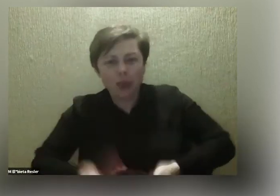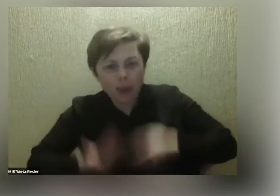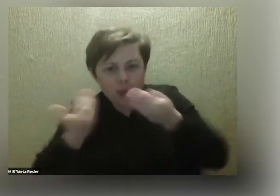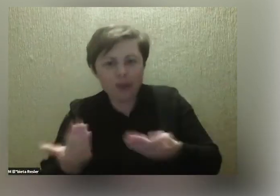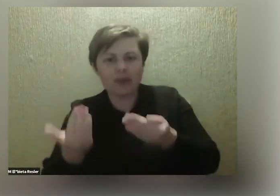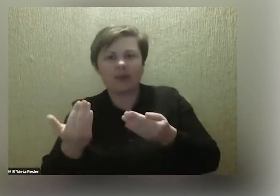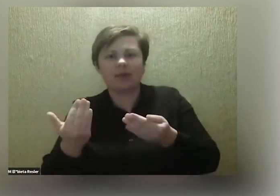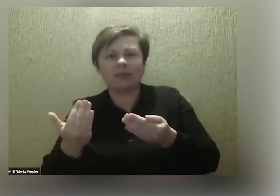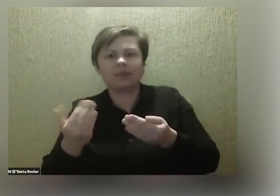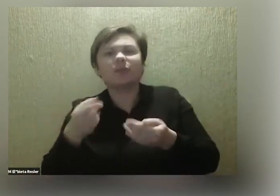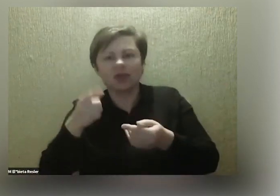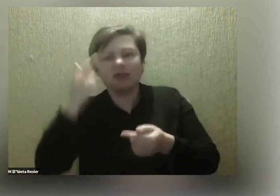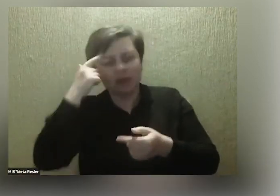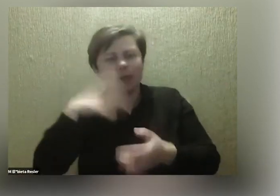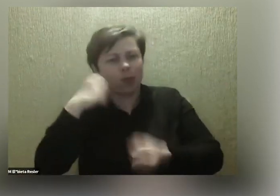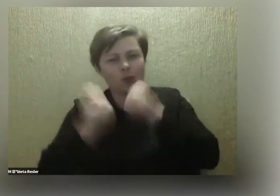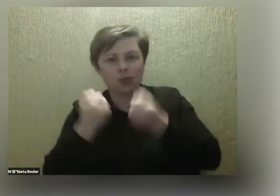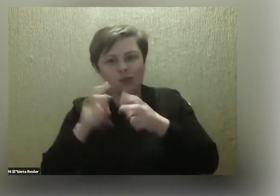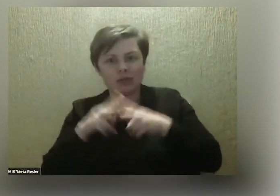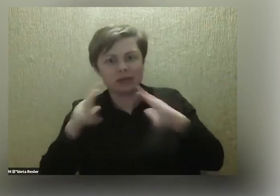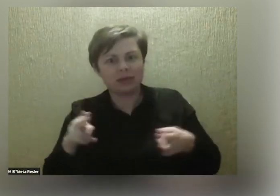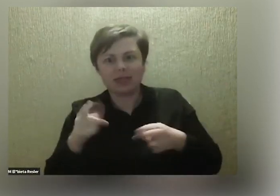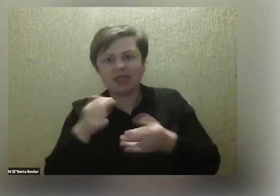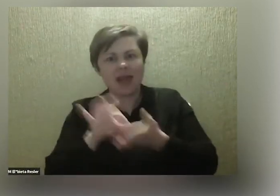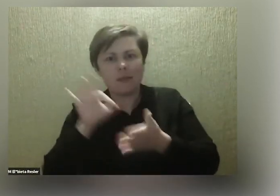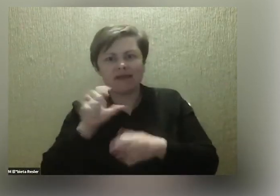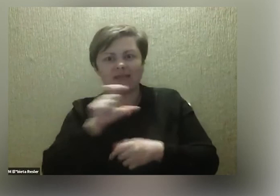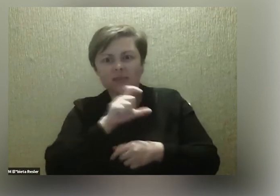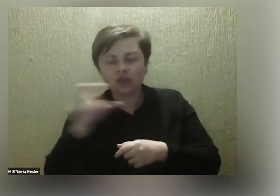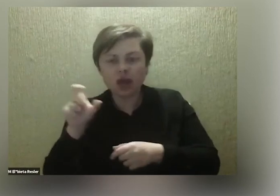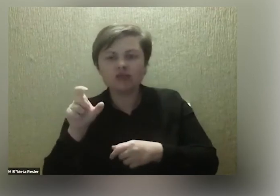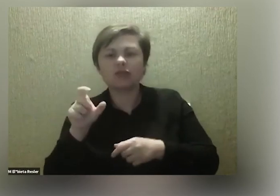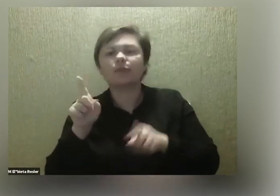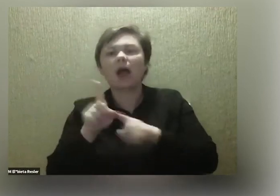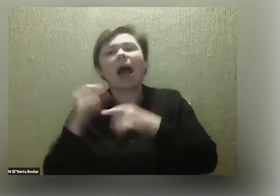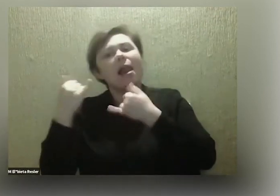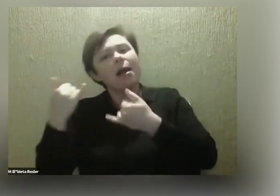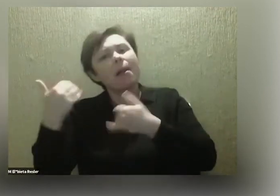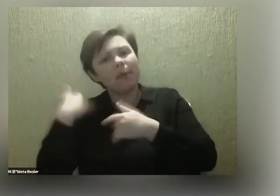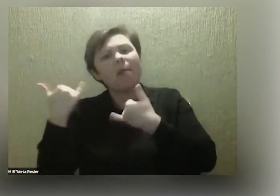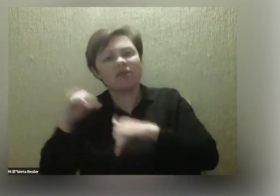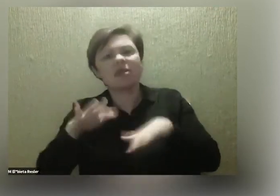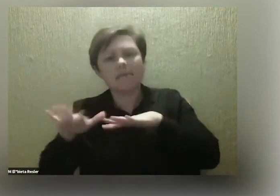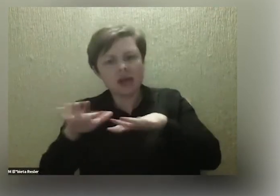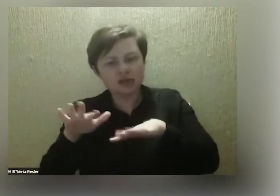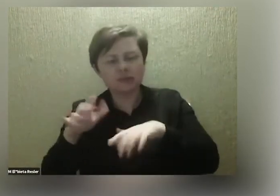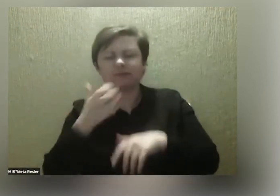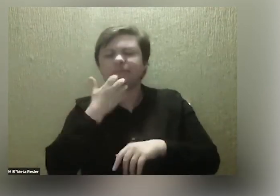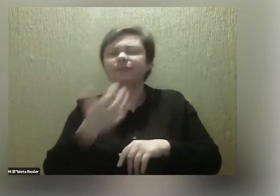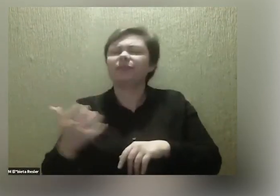dość trudnym i niepewnym czasie, ale no byłam też w innym miejscu. Ja myślę, bo wcześniej